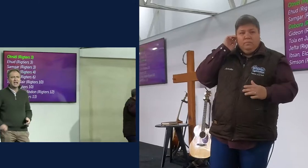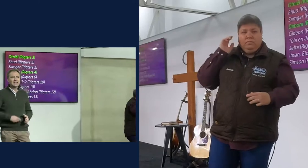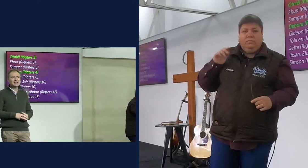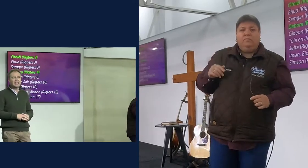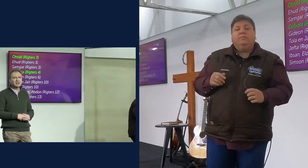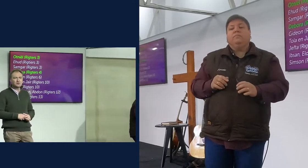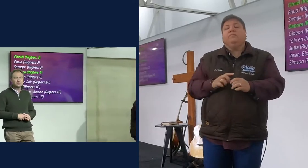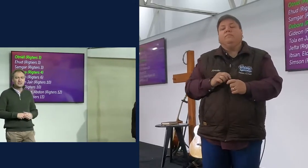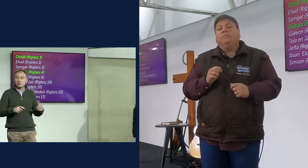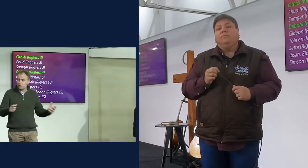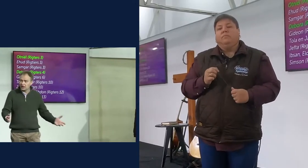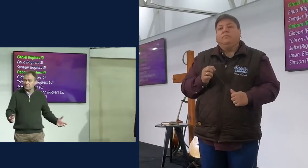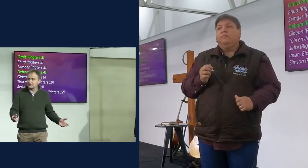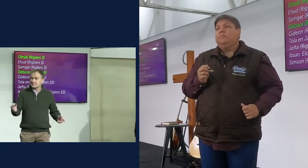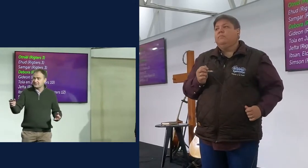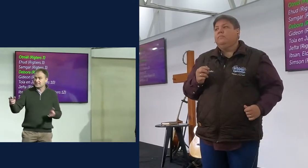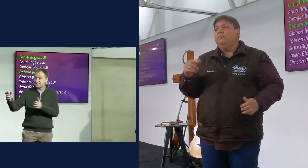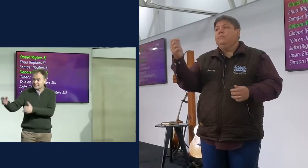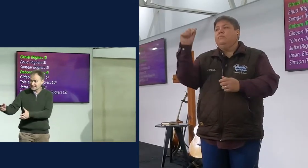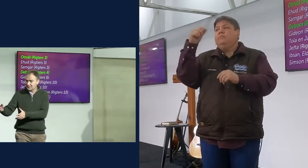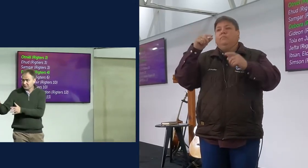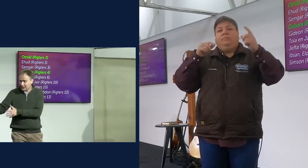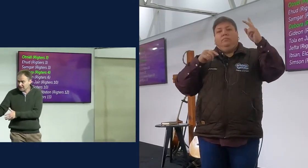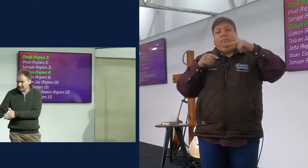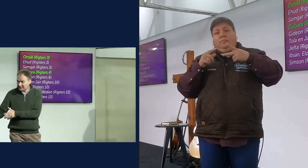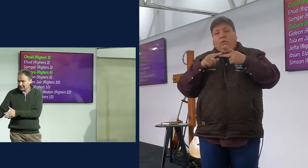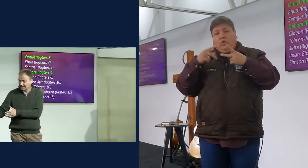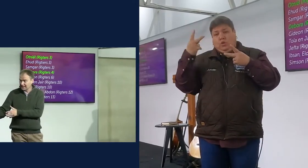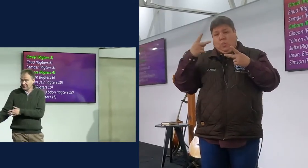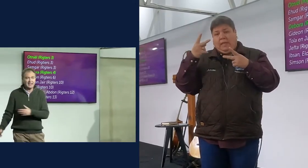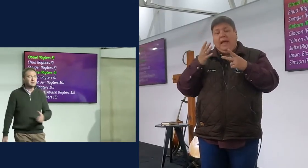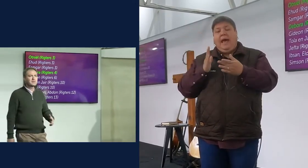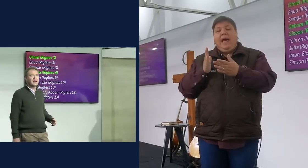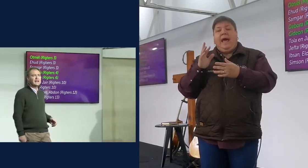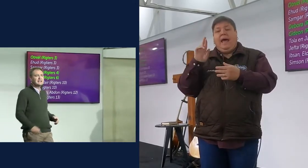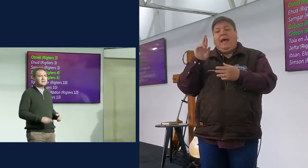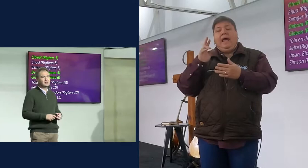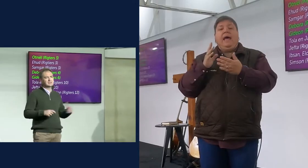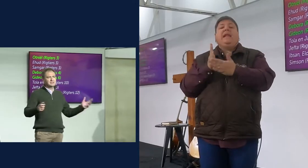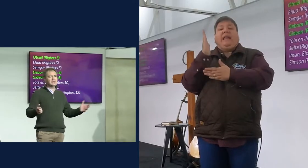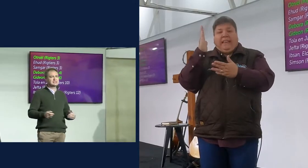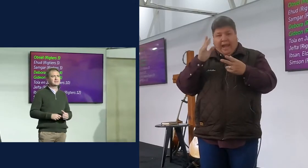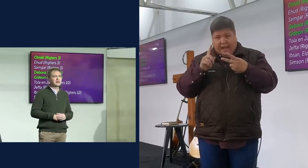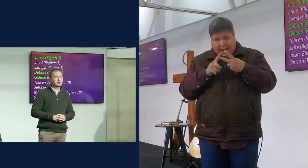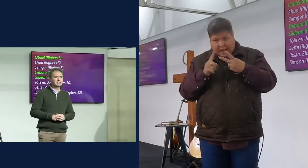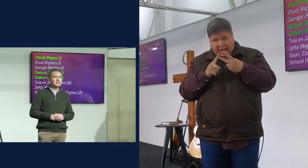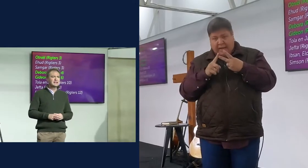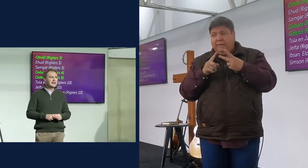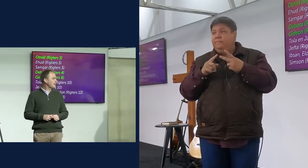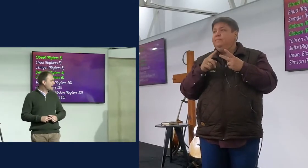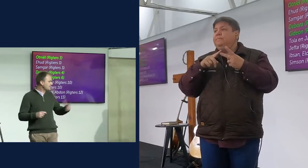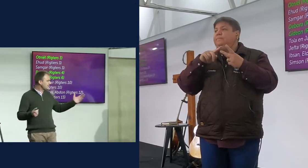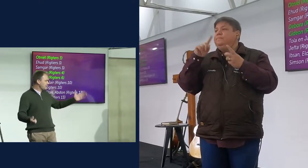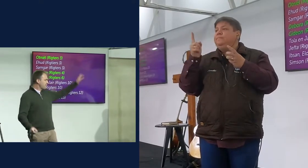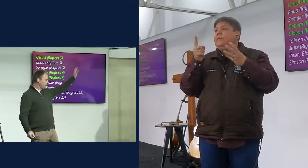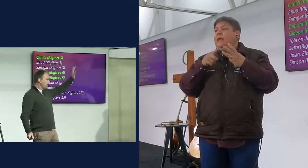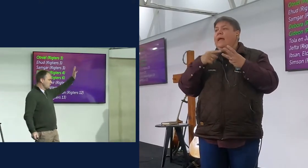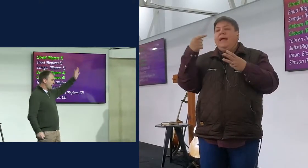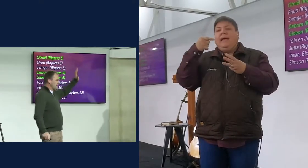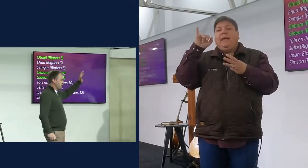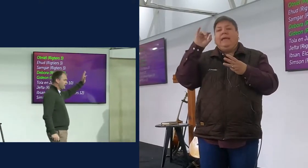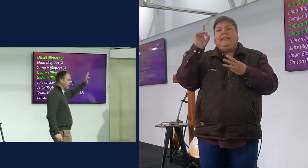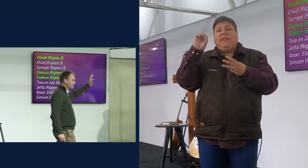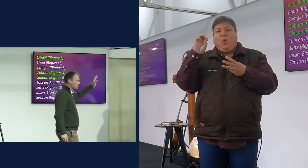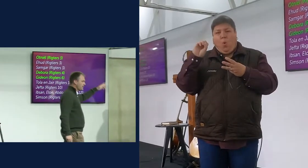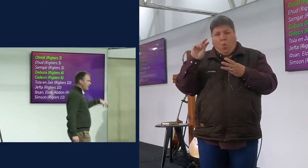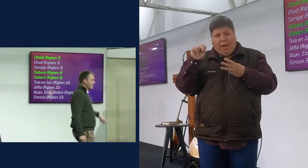Richter, jy ken dalk vir Deborah, want sy was die eerste vrouwerichter, nee, en dan, wel, die enigste vrouwerichter, dan, ek dink jy ken vir Gideon,